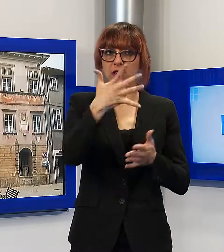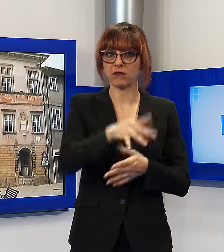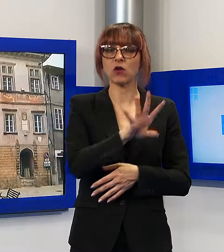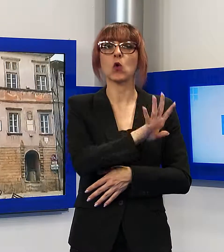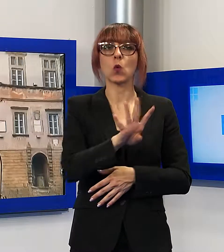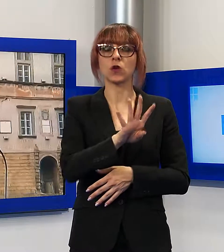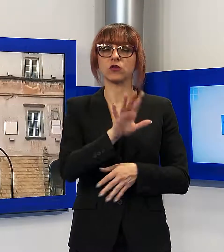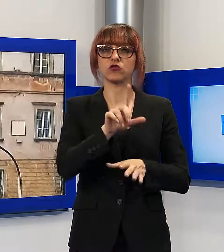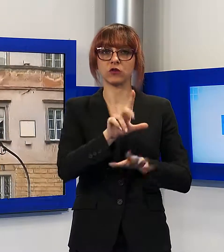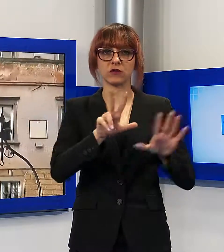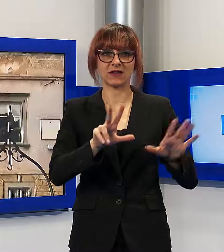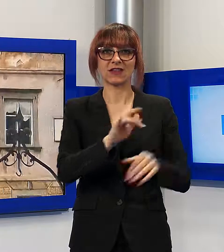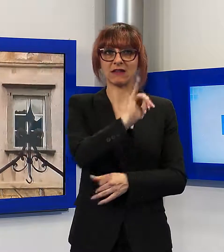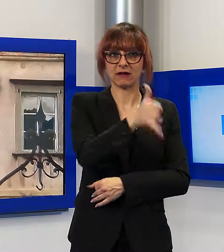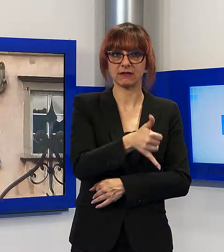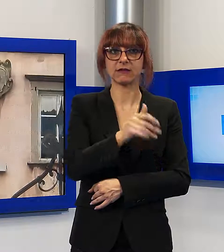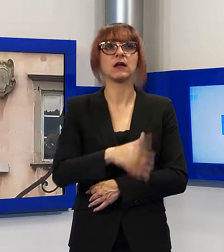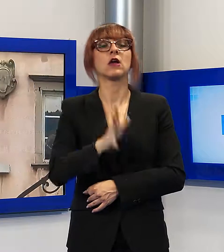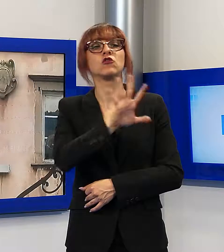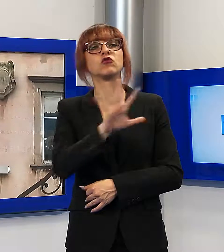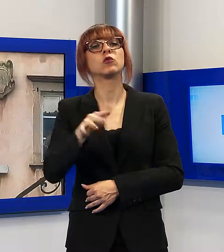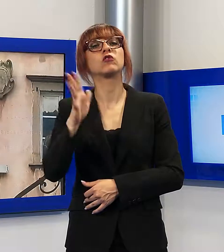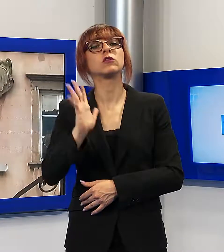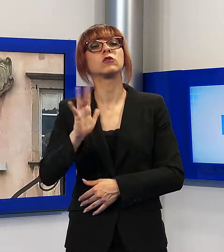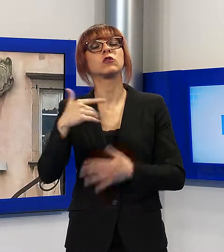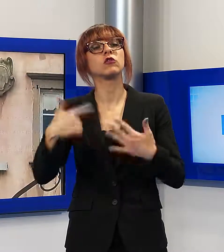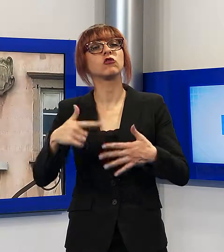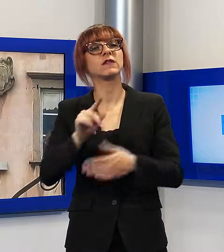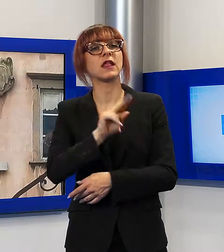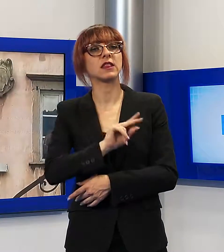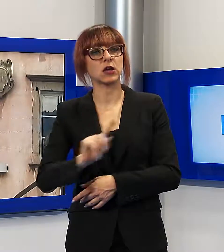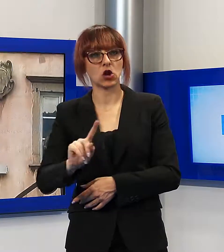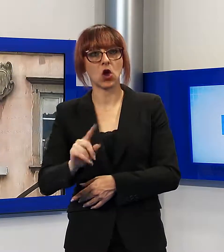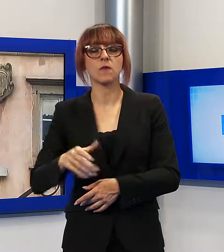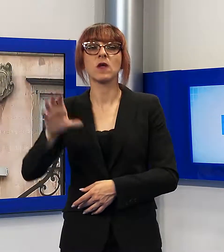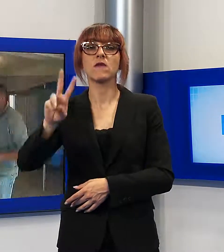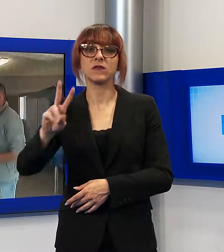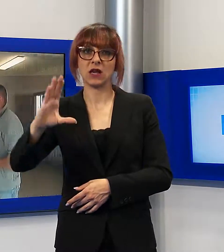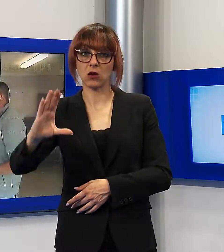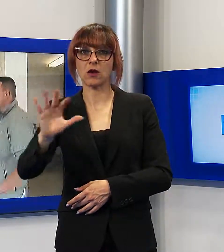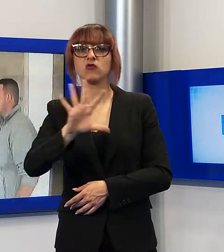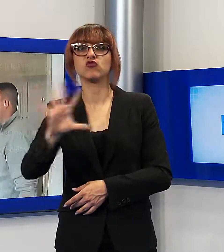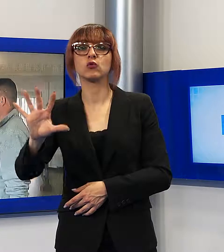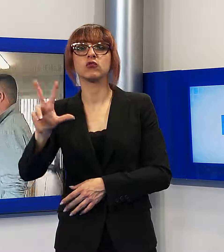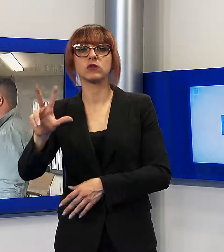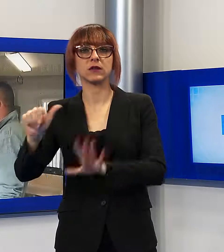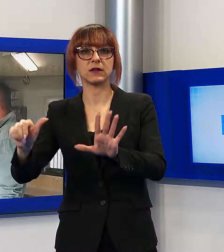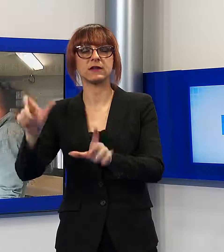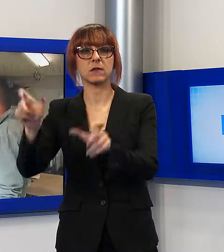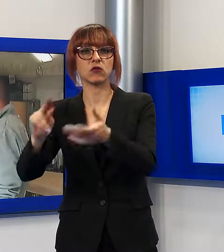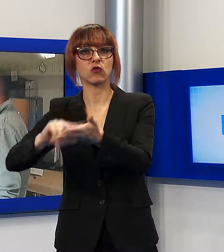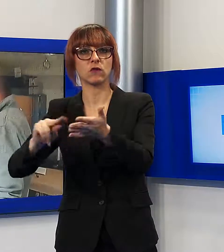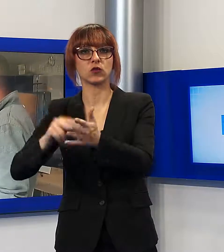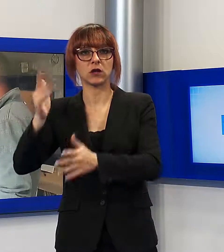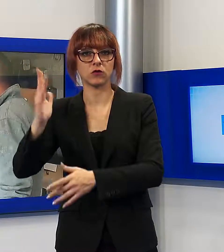473 i sì e 517 i no. A Villa Collemandina, su 536 votanti, i sì